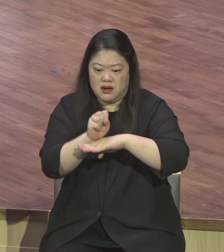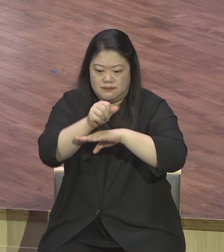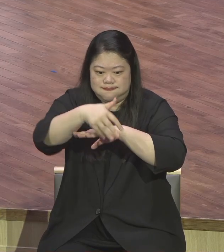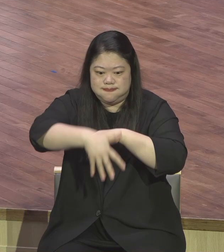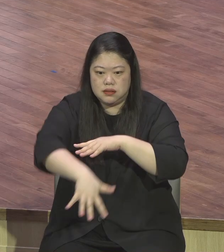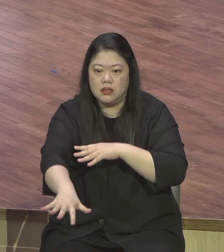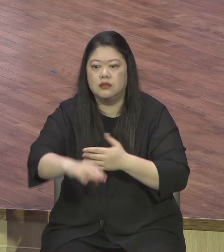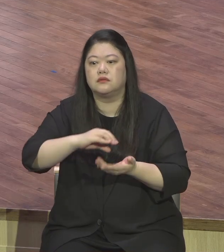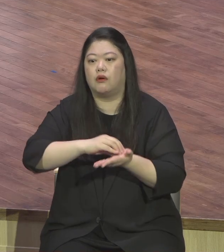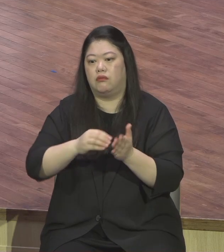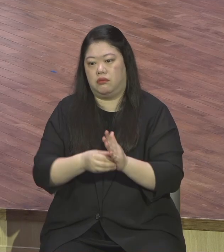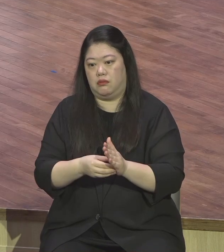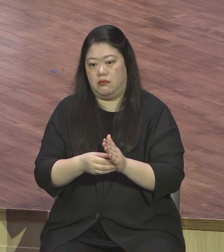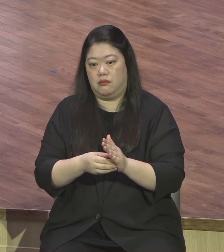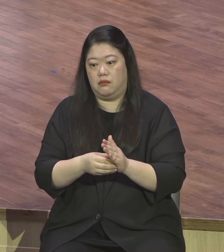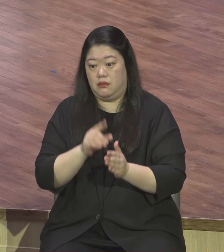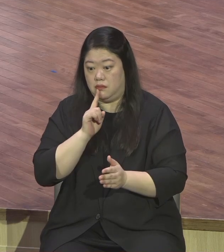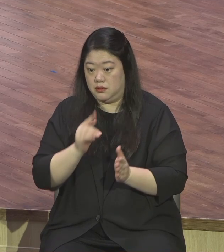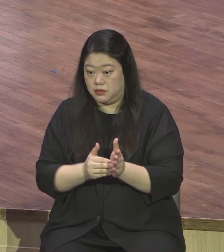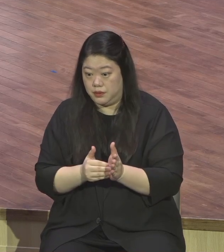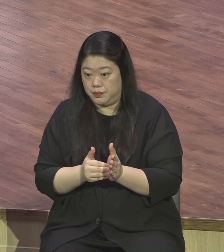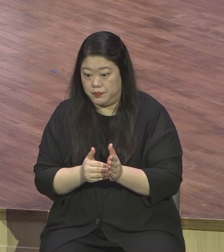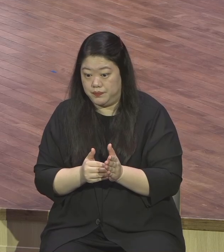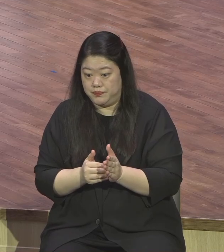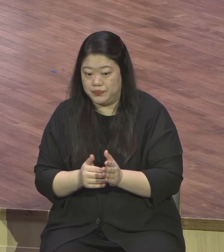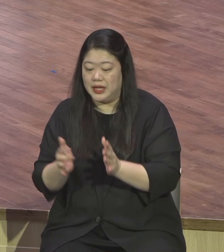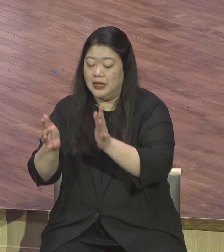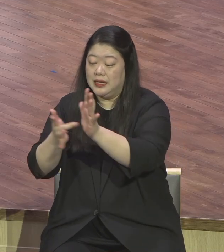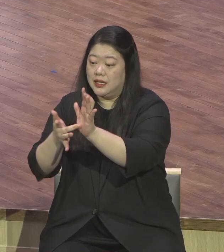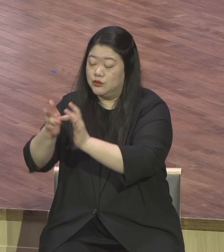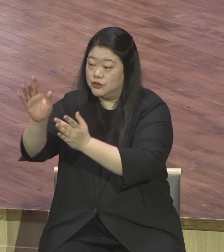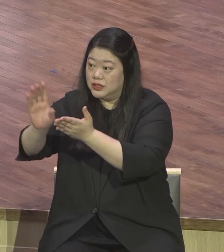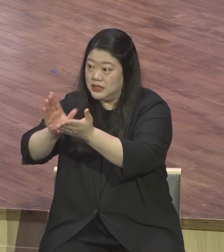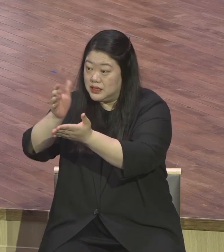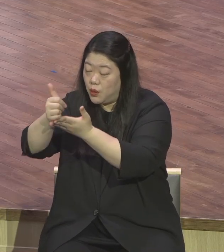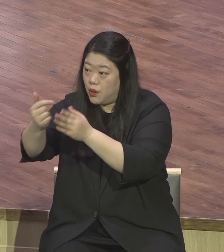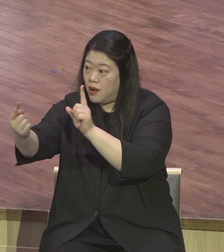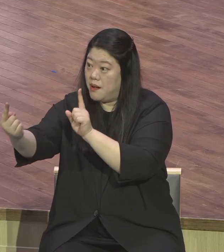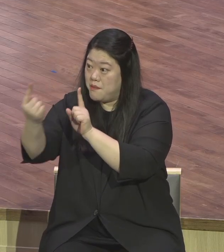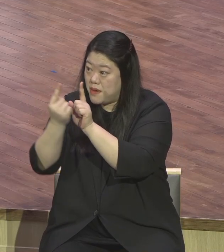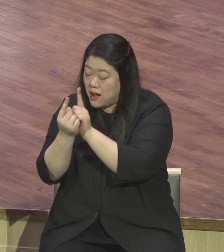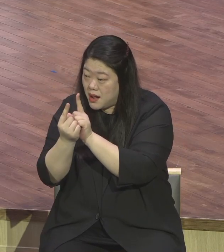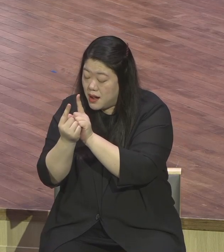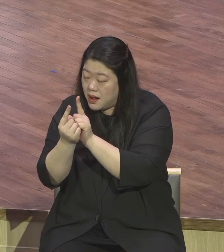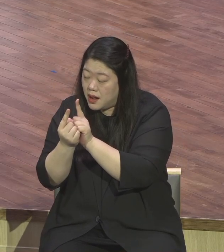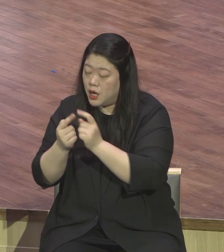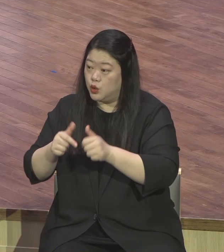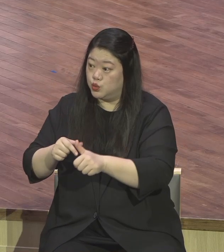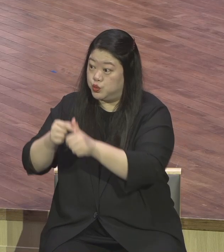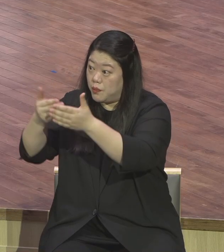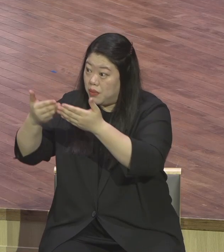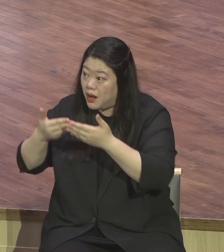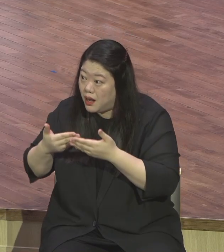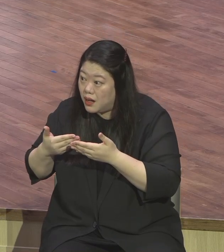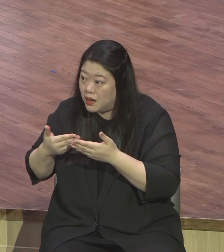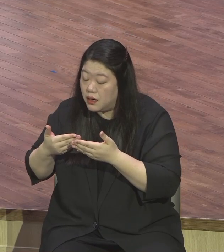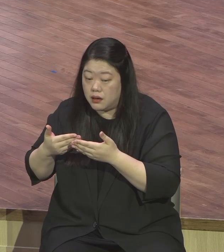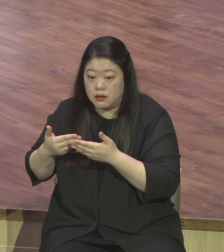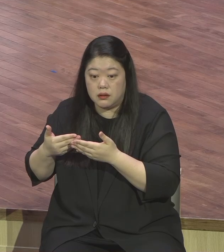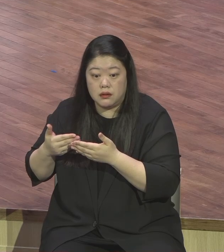예수 그리스도로 구원 받은 것부터 시작해서 신앙생활의 모든 것이 감사로 이어져야